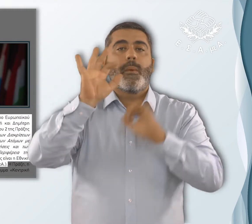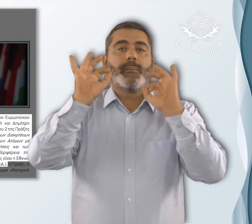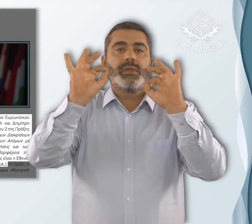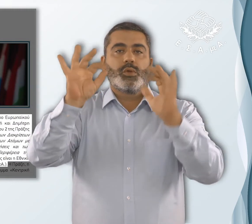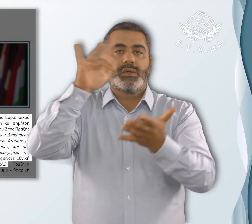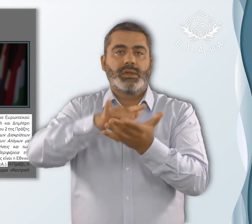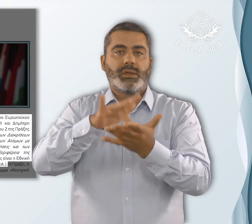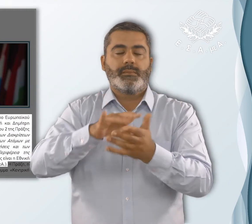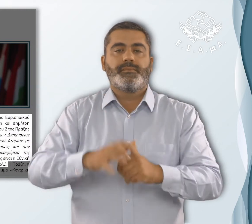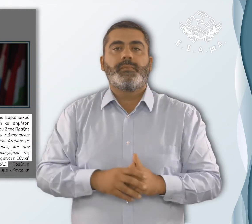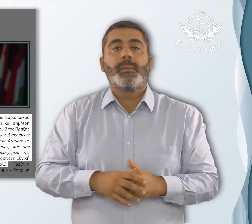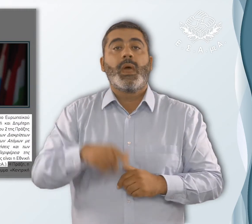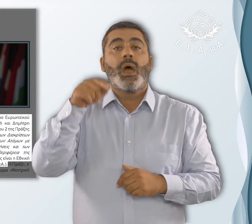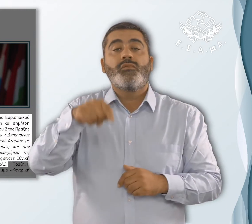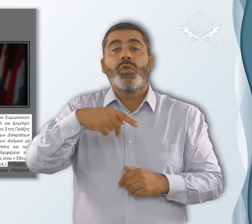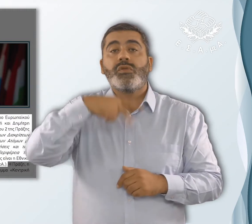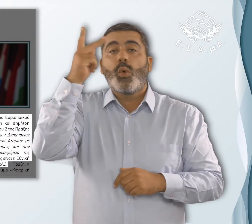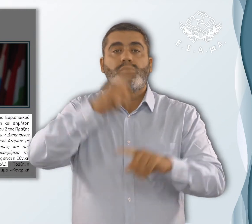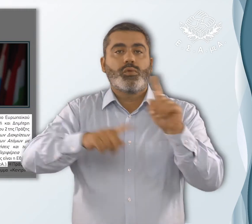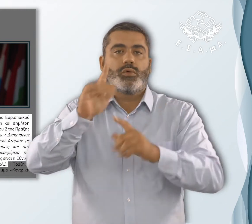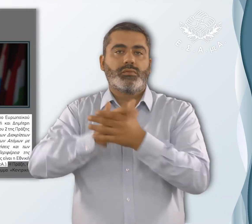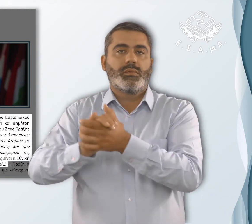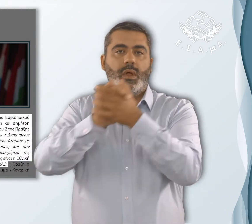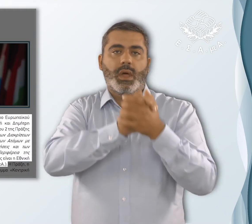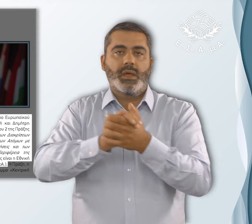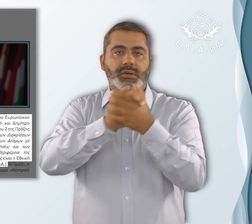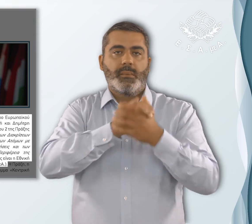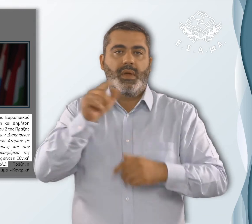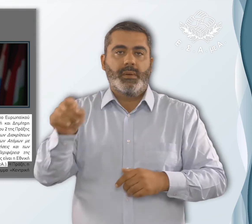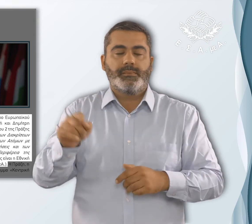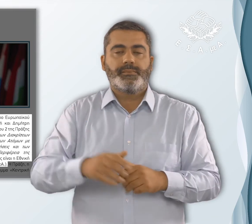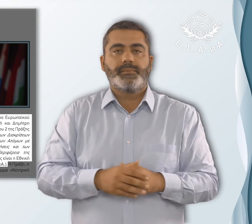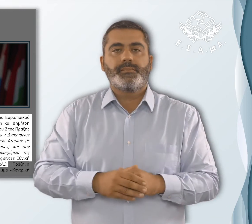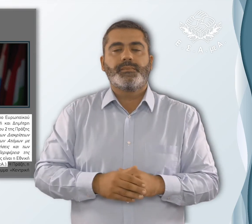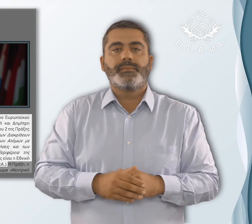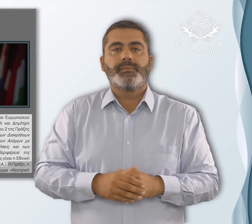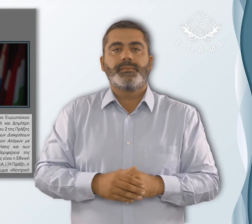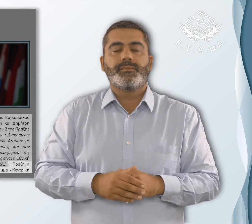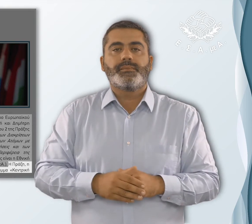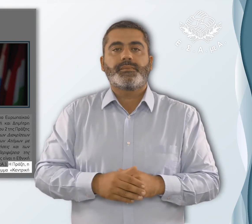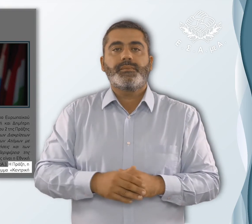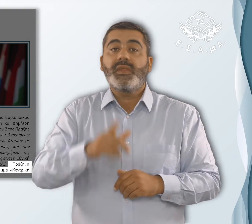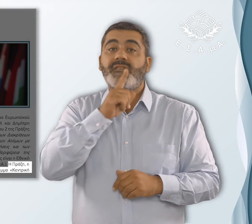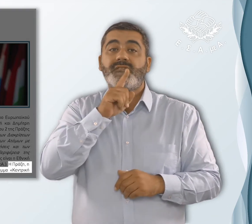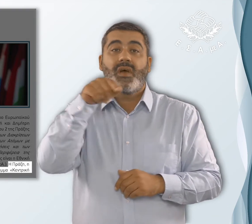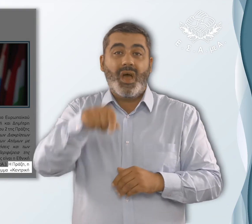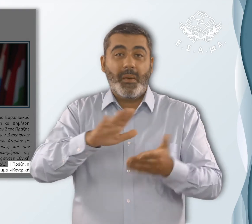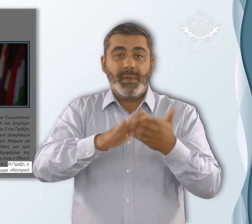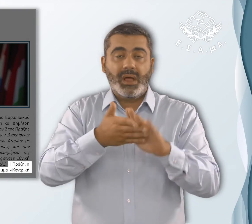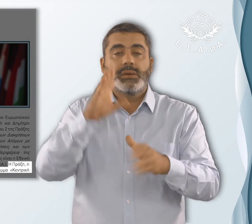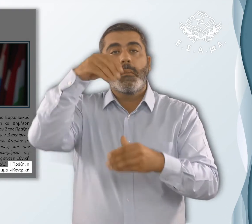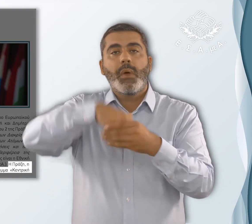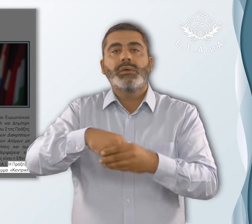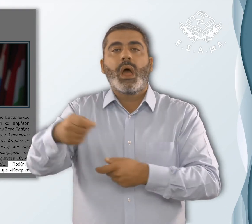Κεντρικής Μακεδονίας, της οποίας δικαιούχος είναι η Εθνική Συνομοσπονδία Ατόμων με Αναπηρία. Η πράξη, η οποία